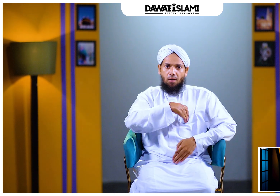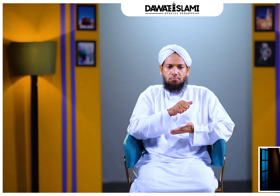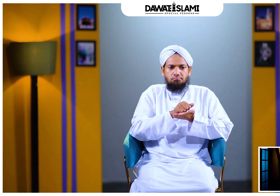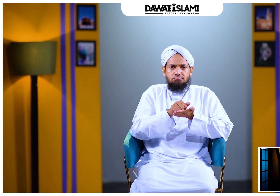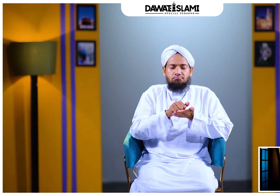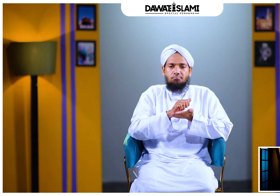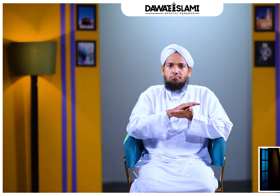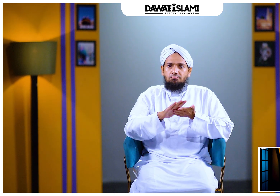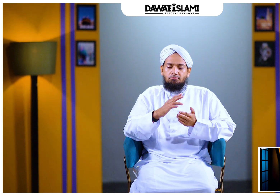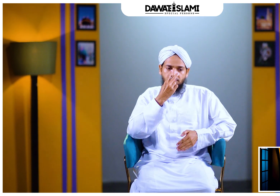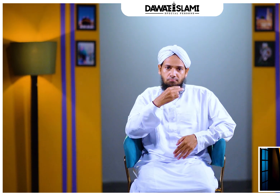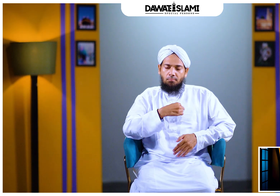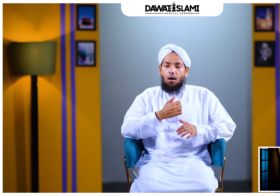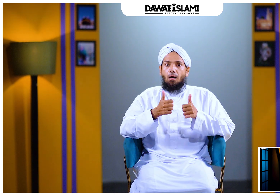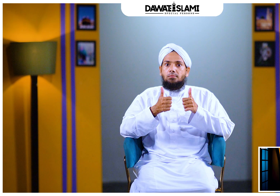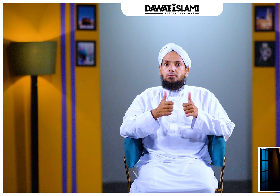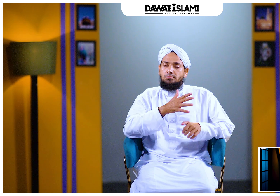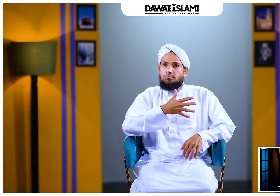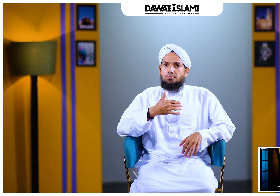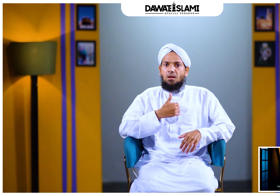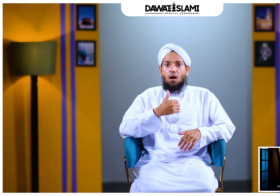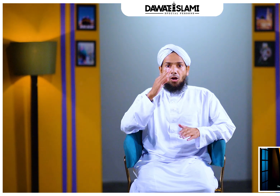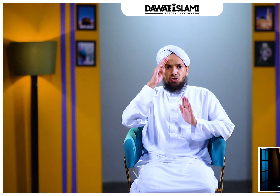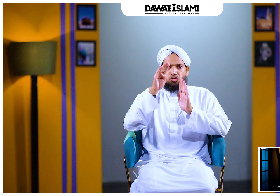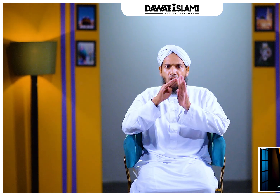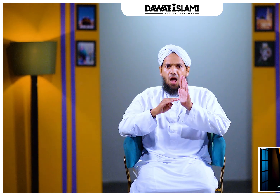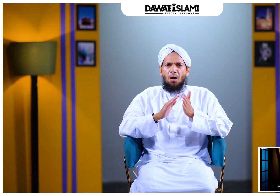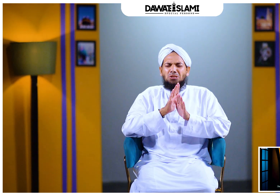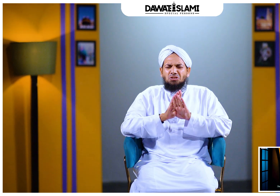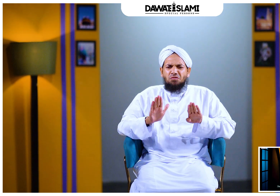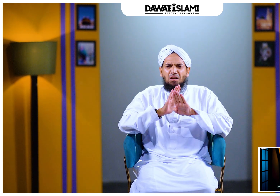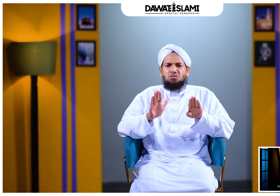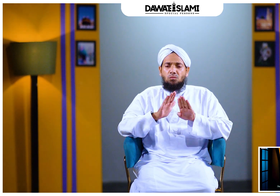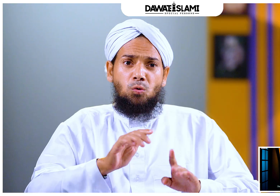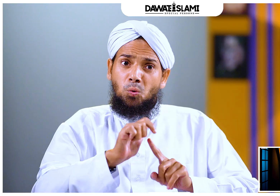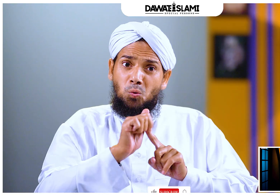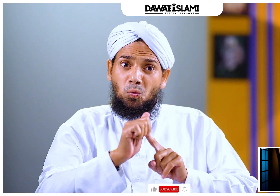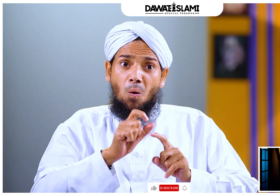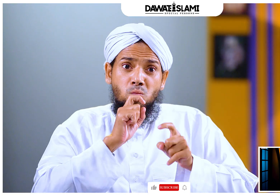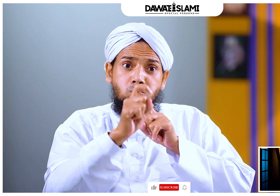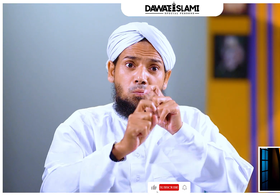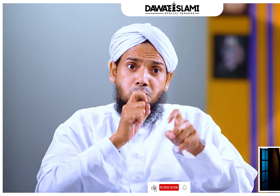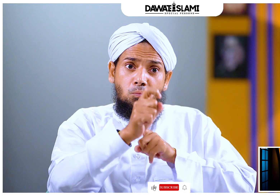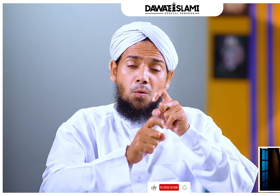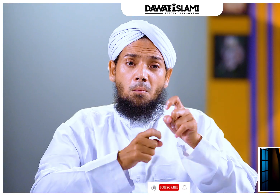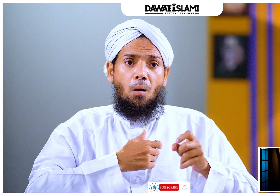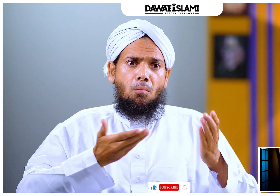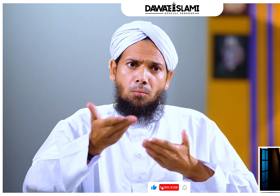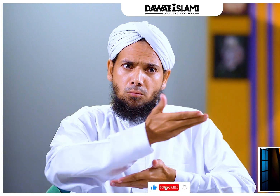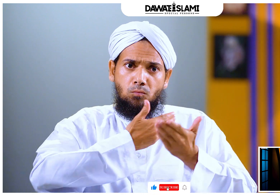باطن پر بھی اچھے اثرات مرتب کرتی ہے دین اسلام صفائی پر کافی زور دیتا ہے اور اپنے فالوئرز کی اس حوالے سے رہنمائی بھی کرتا